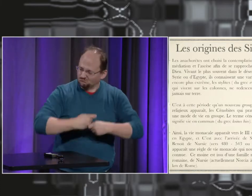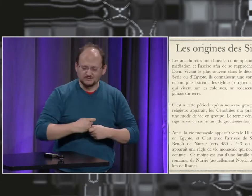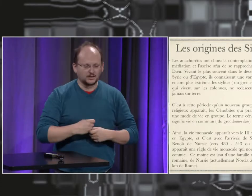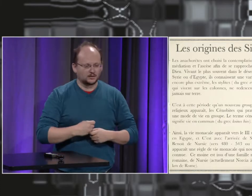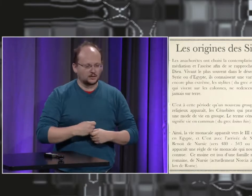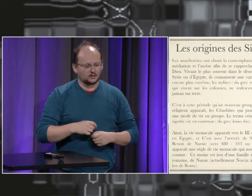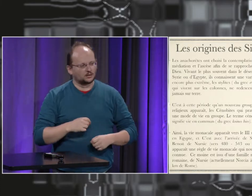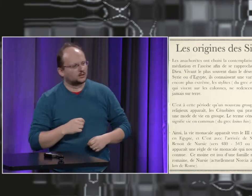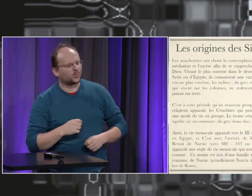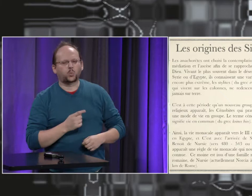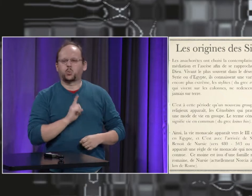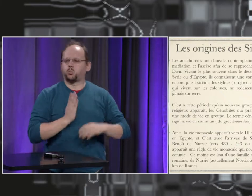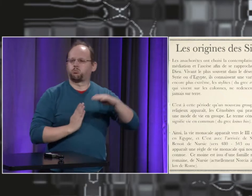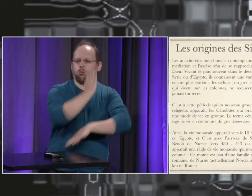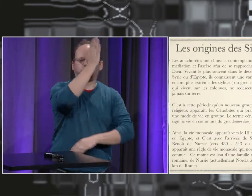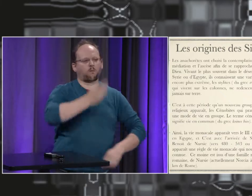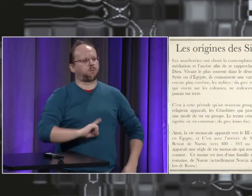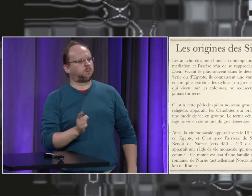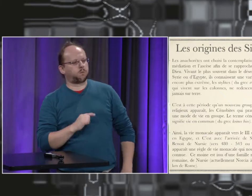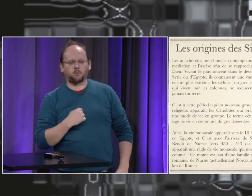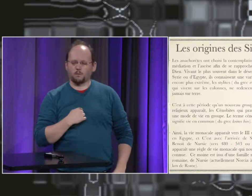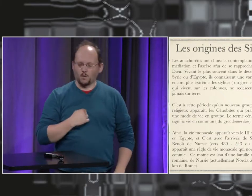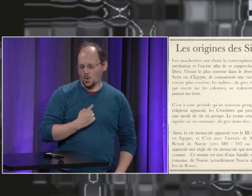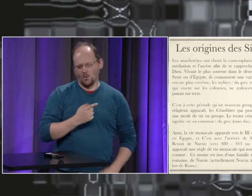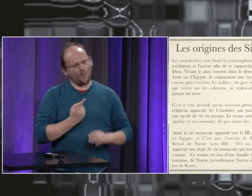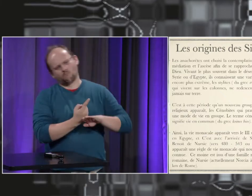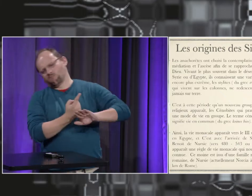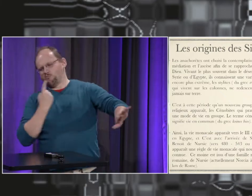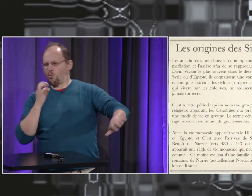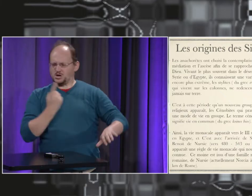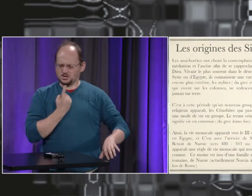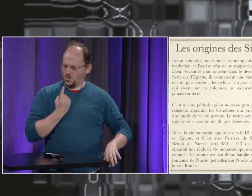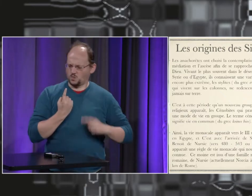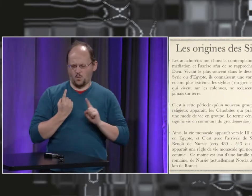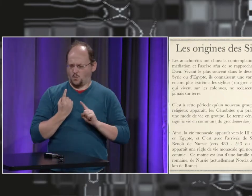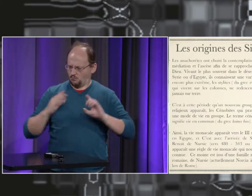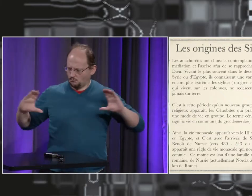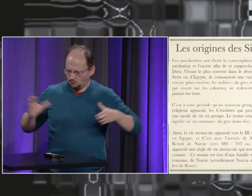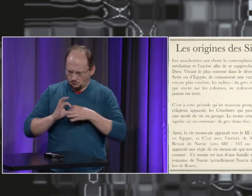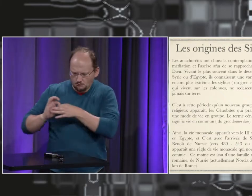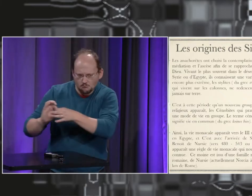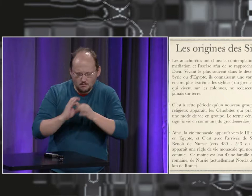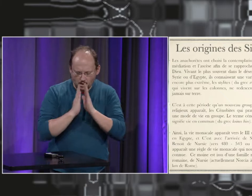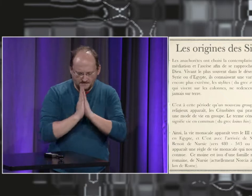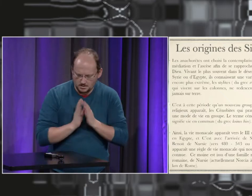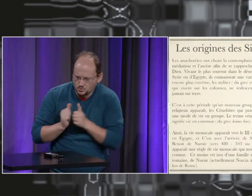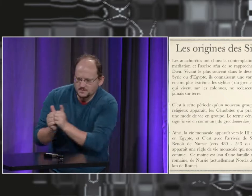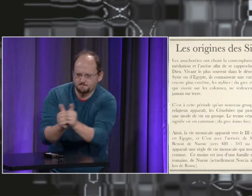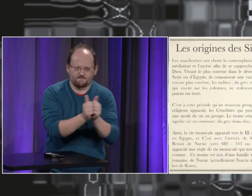vraiment rentrer en lien, en connexion avec Dieu. D'autres ont décidé de se rassembler, de ne pas